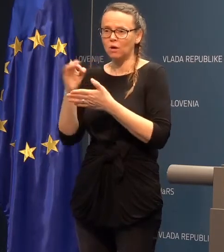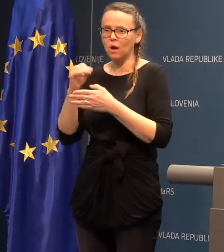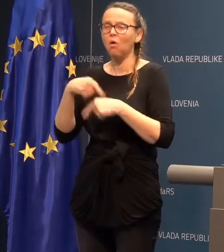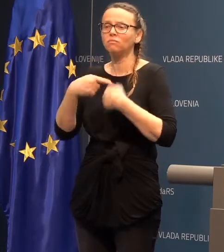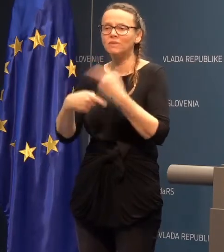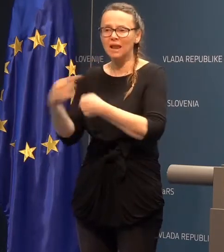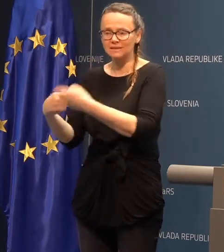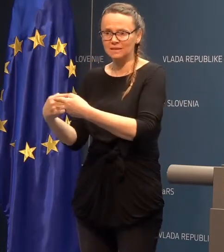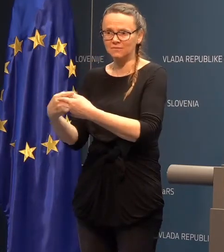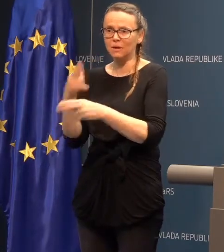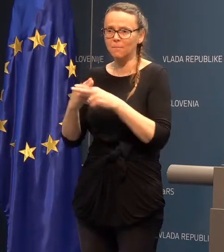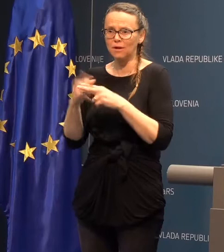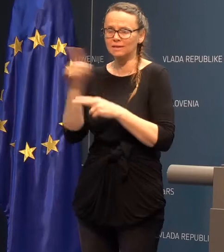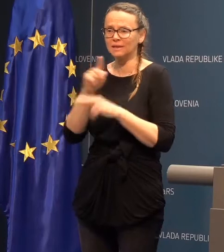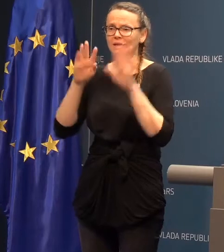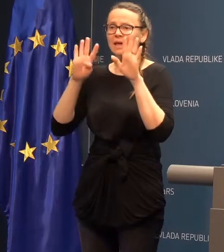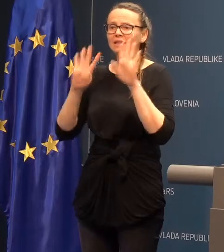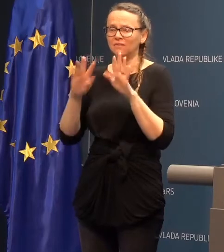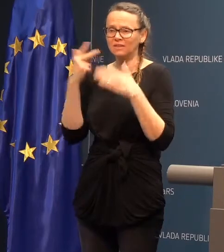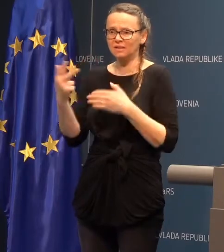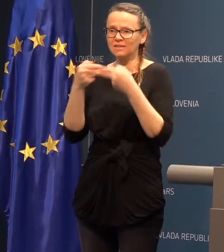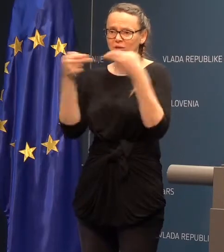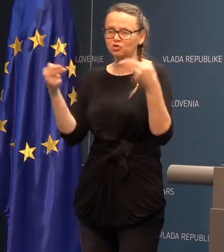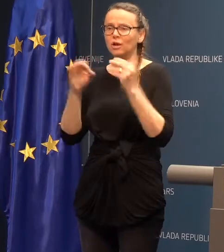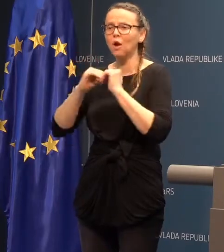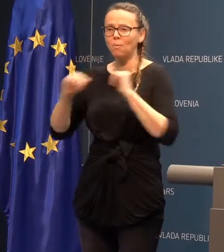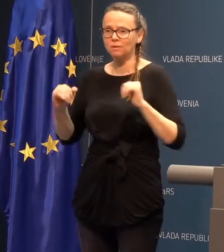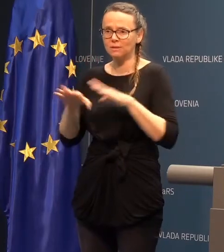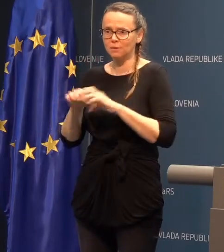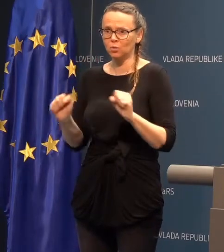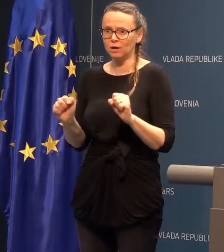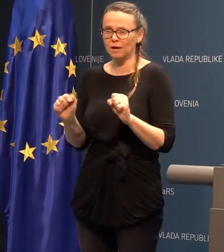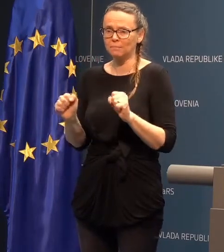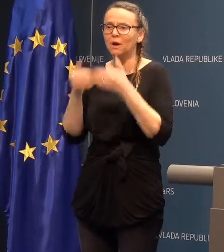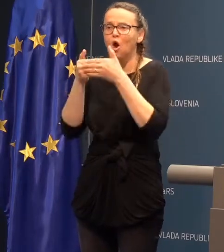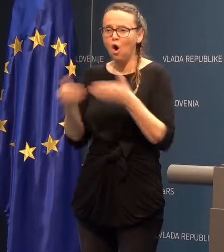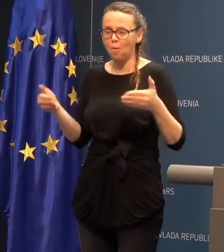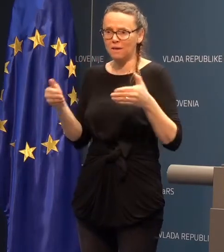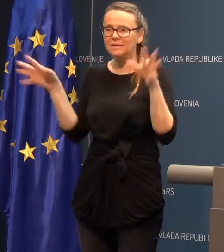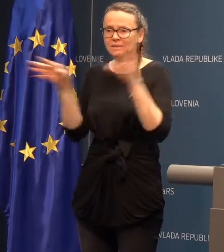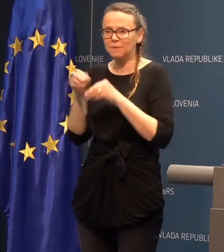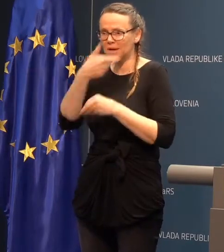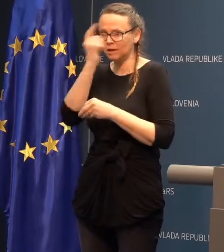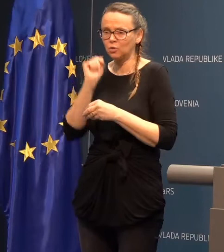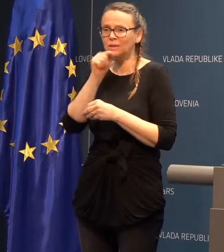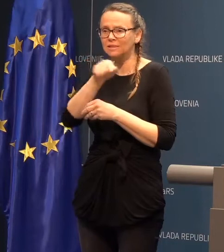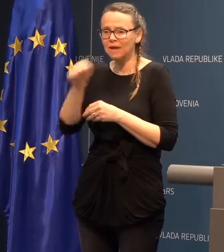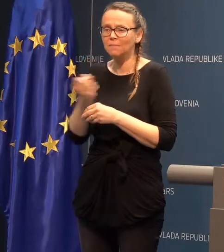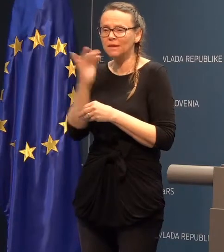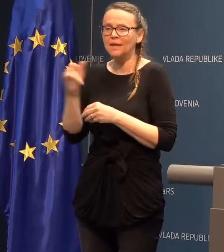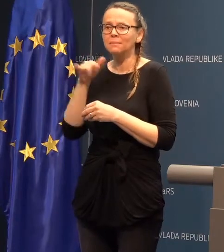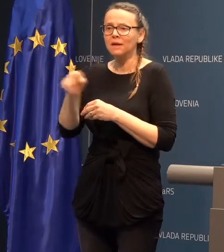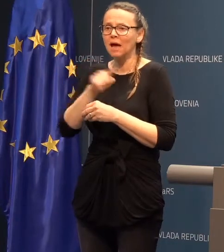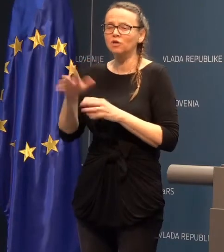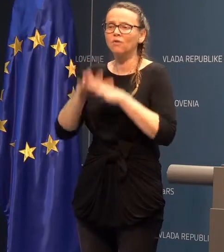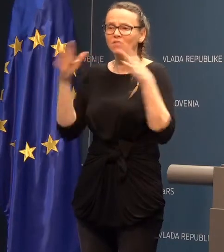boleznih in pa 39. člena o posebnih ukrepih omeji izbiranje ljudi tam, kjer prihaja do